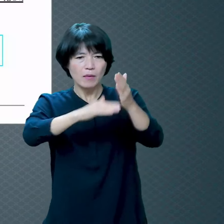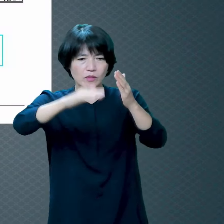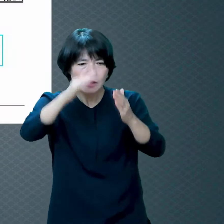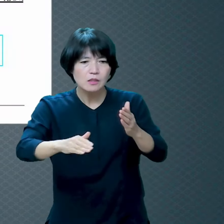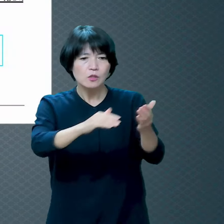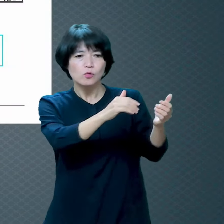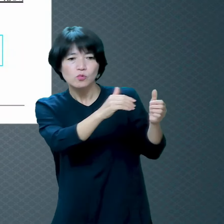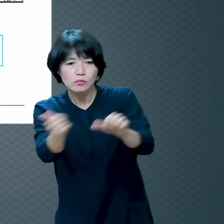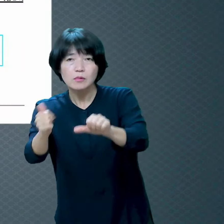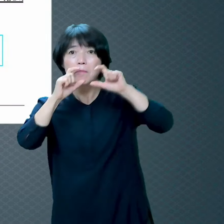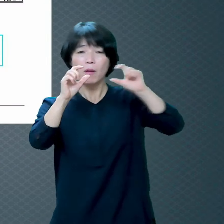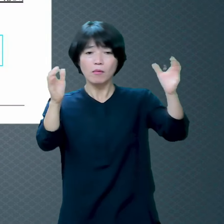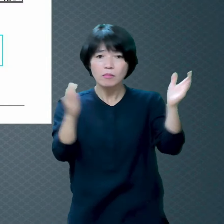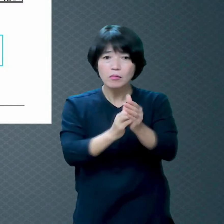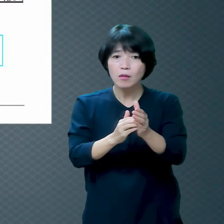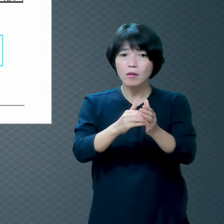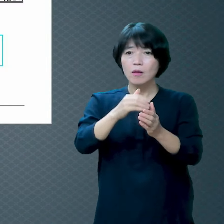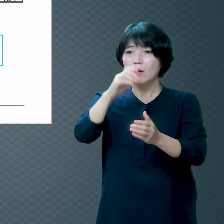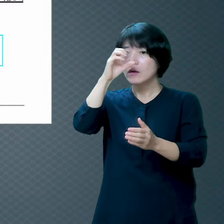살아있는 겁니다